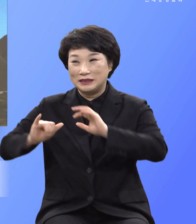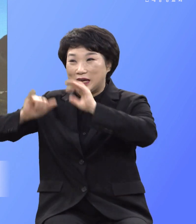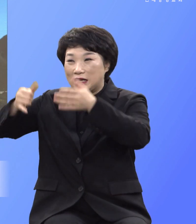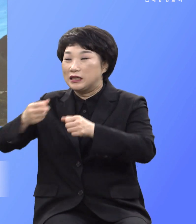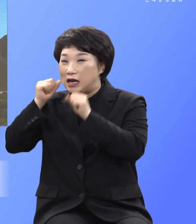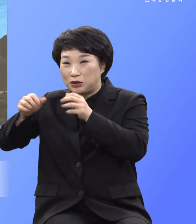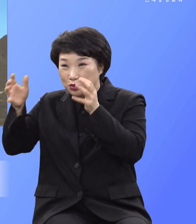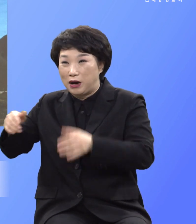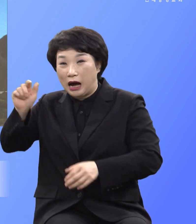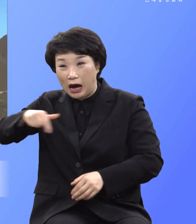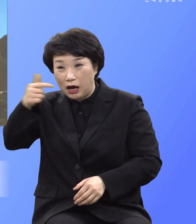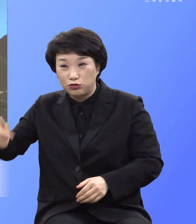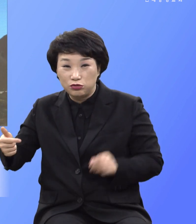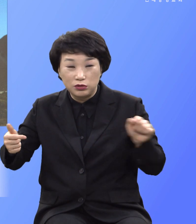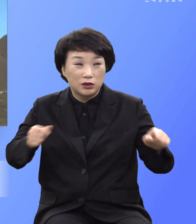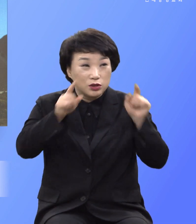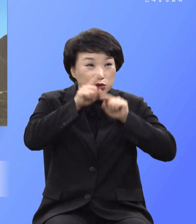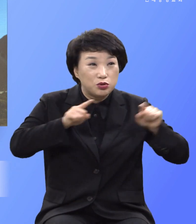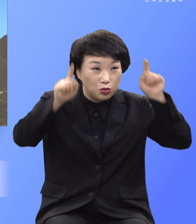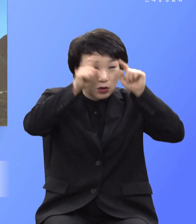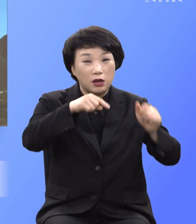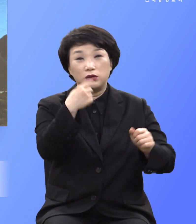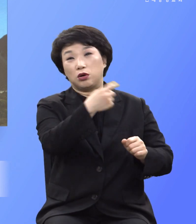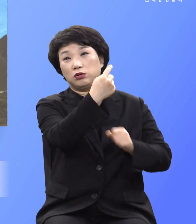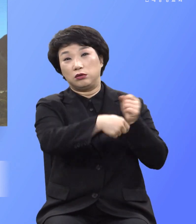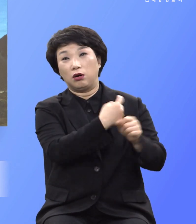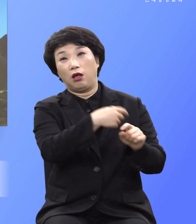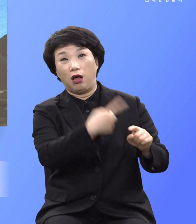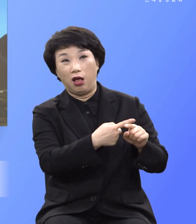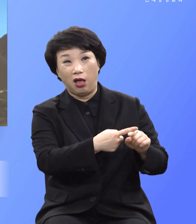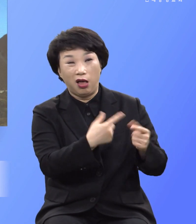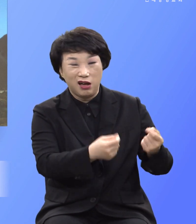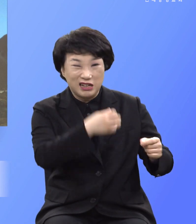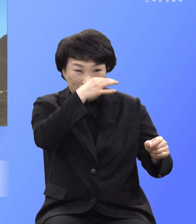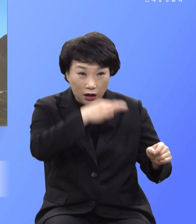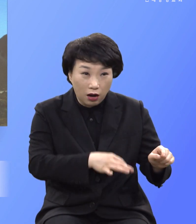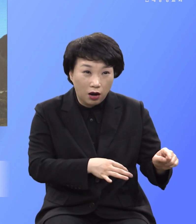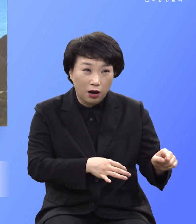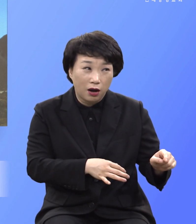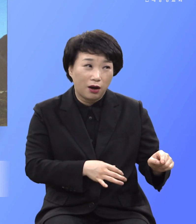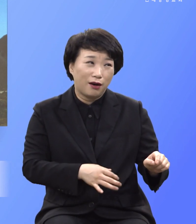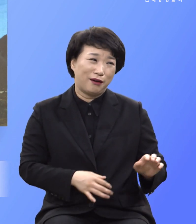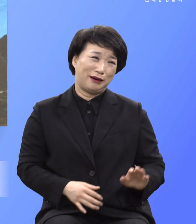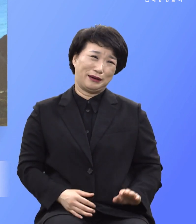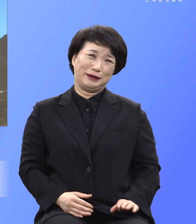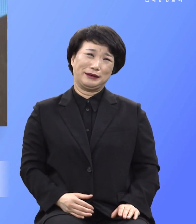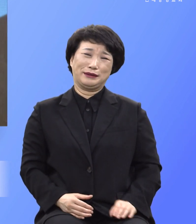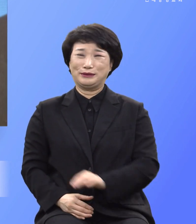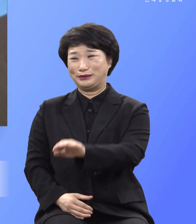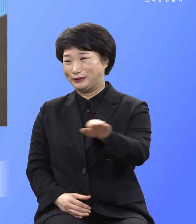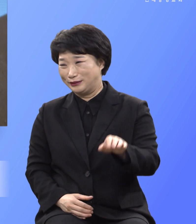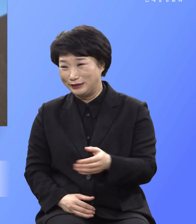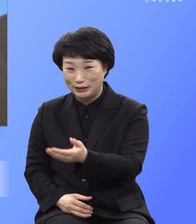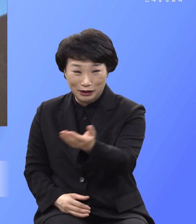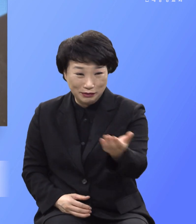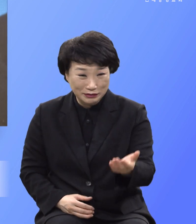지옥의 천년처럼 흔들겠다고 말했는가 우리 내 가족들이요 우린 연습이라도 지옥갈